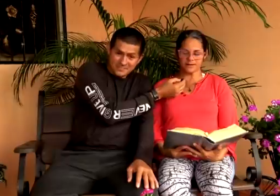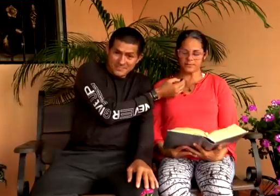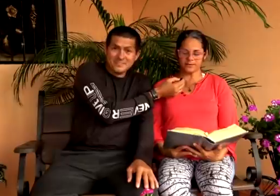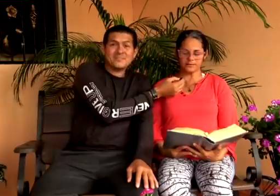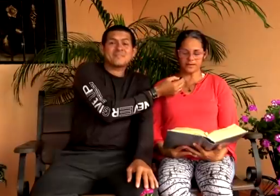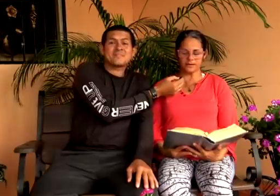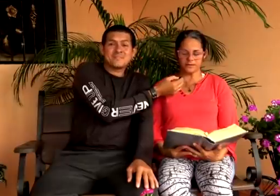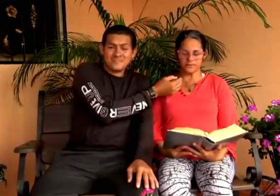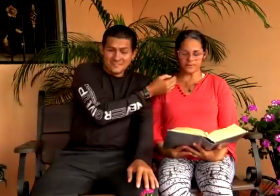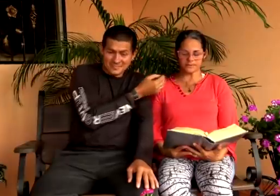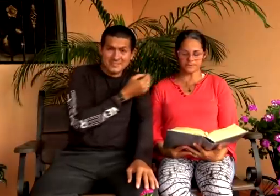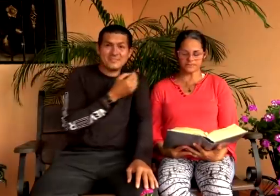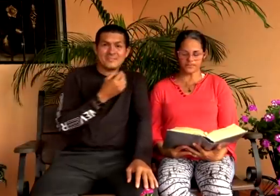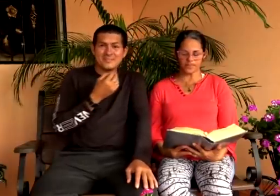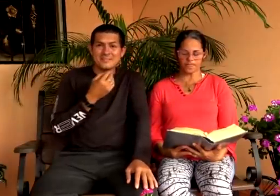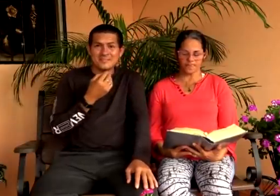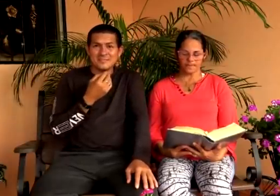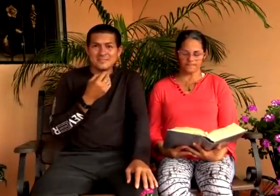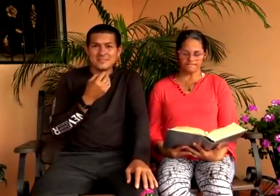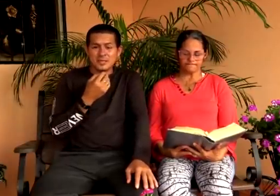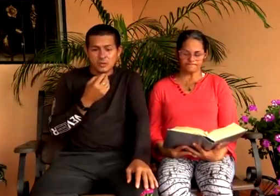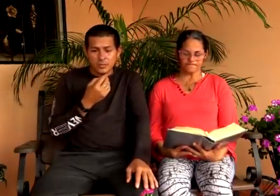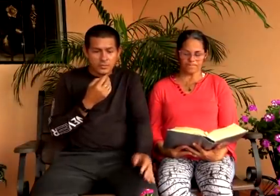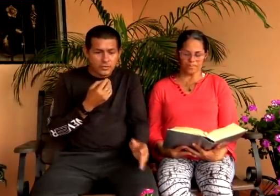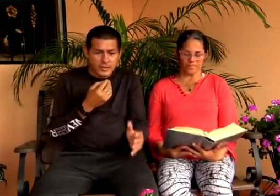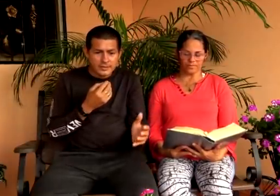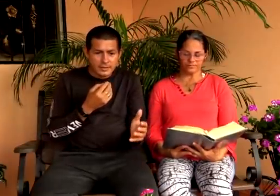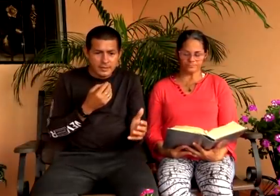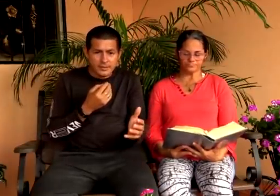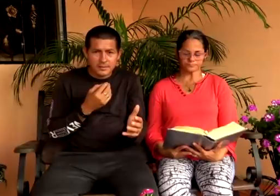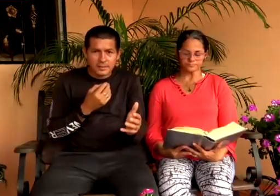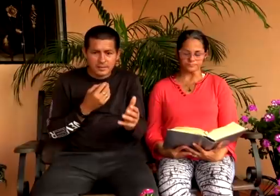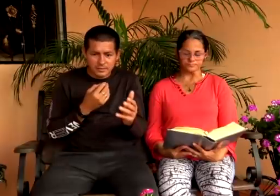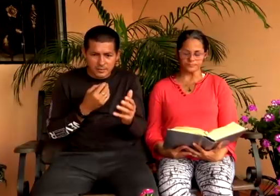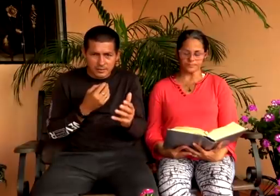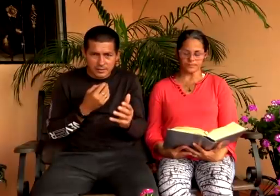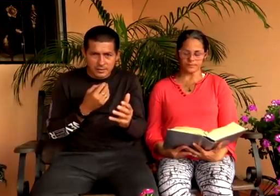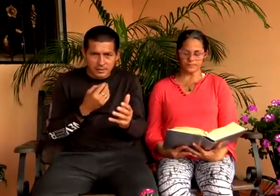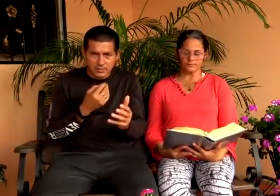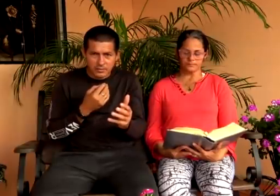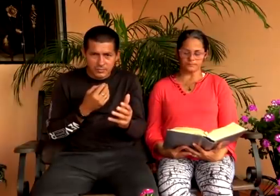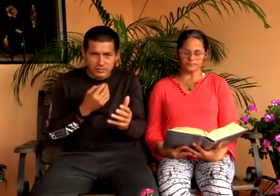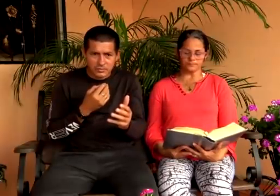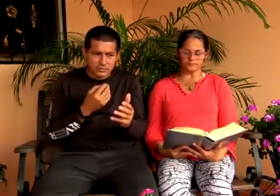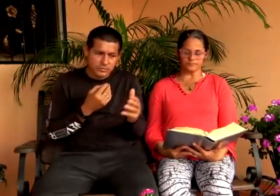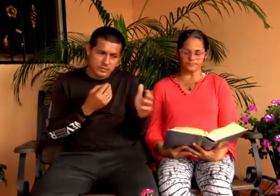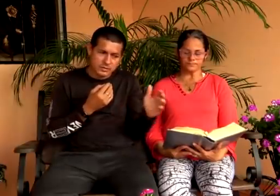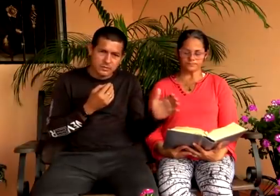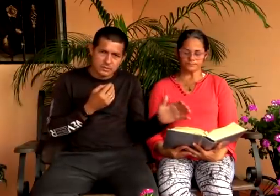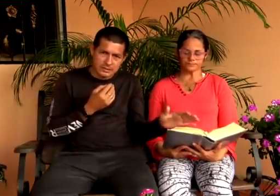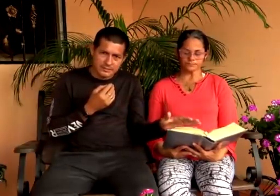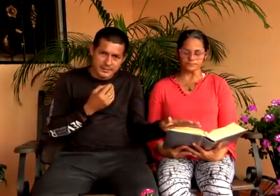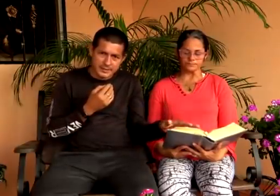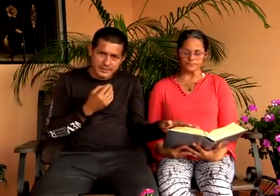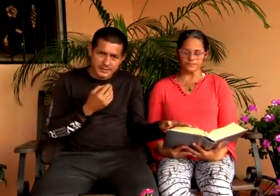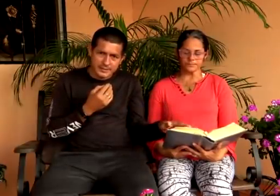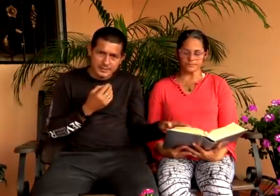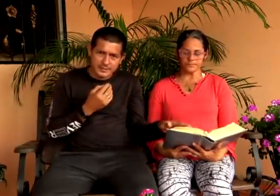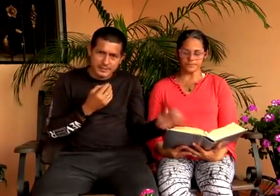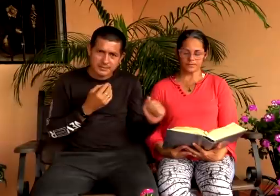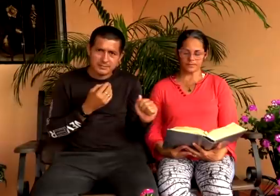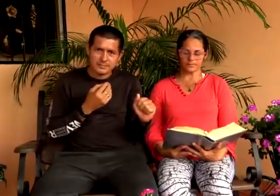serán realmente libres. ¿Y cómo nos hace libre el hijo, nuestro señor Jesucristo, con la